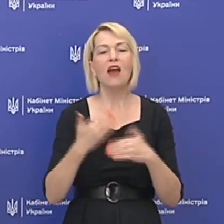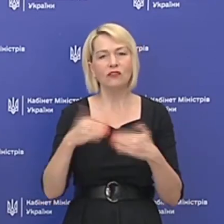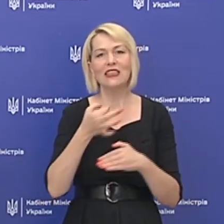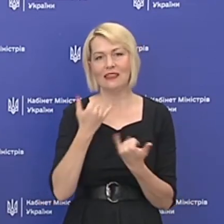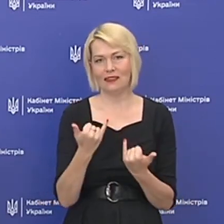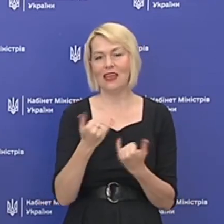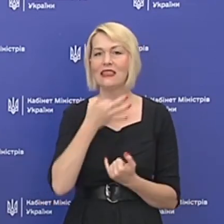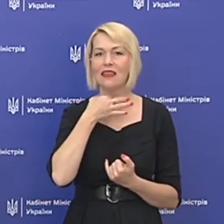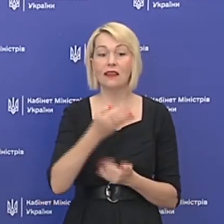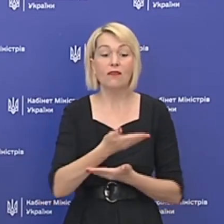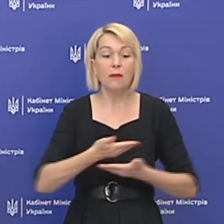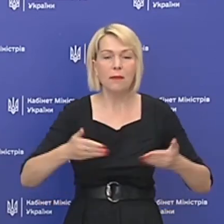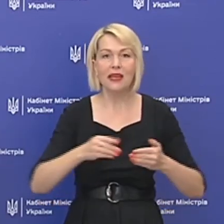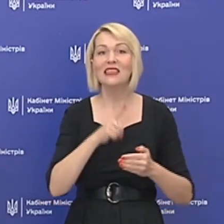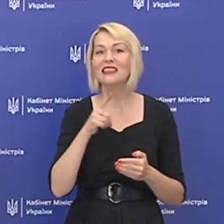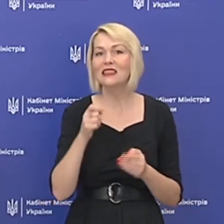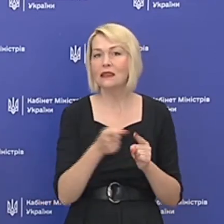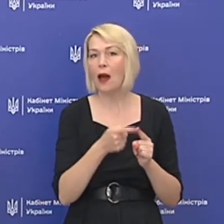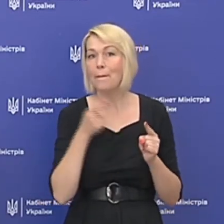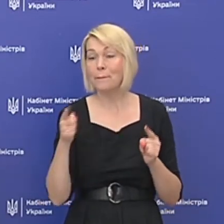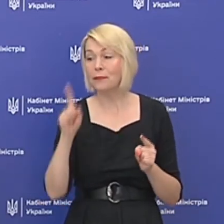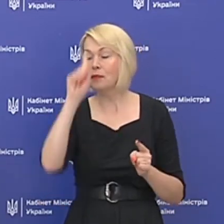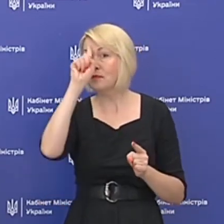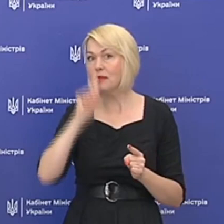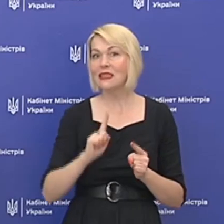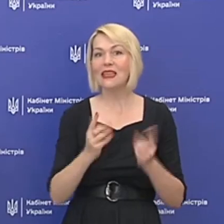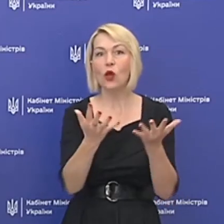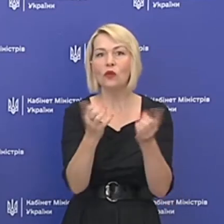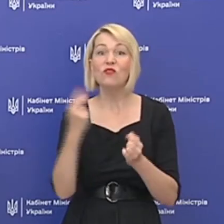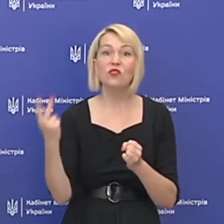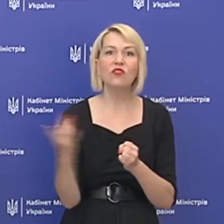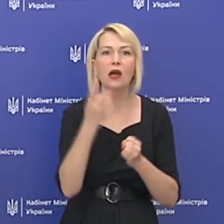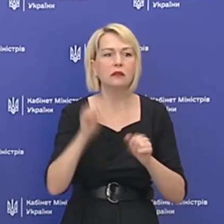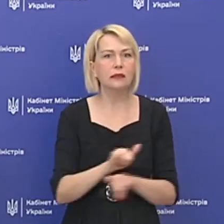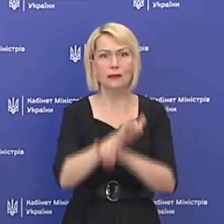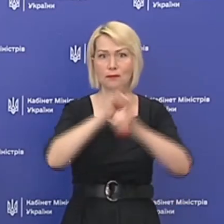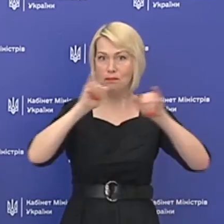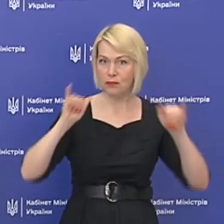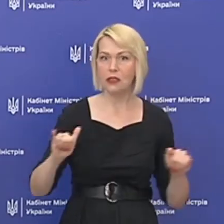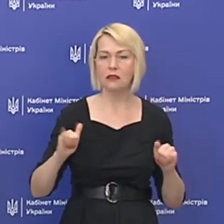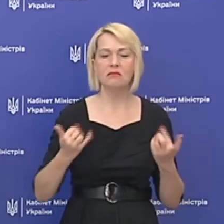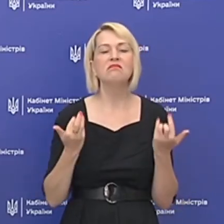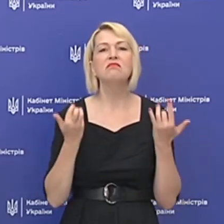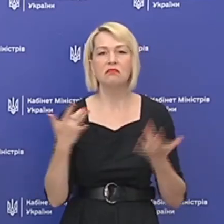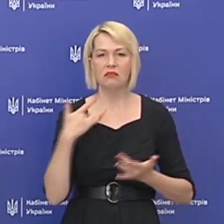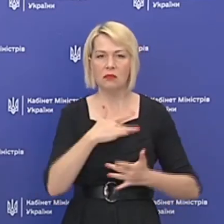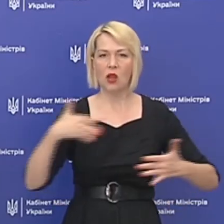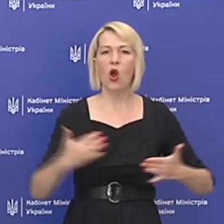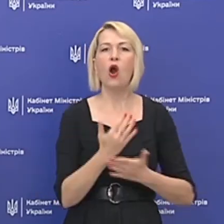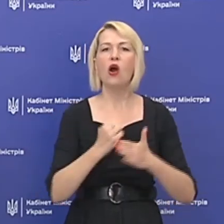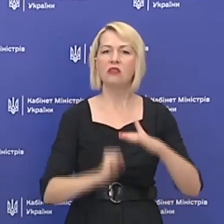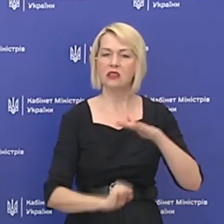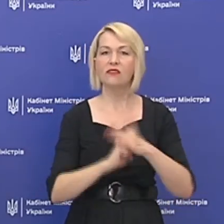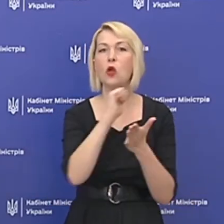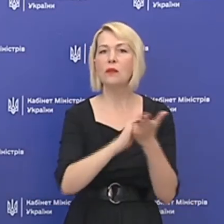що сказав. Тобто ми за місяць отримали в два рази збільшення кількості пневмоній. Основною причиною,